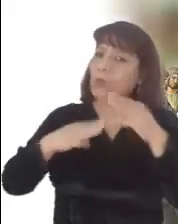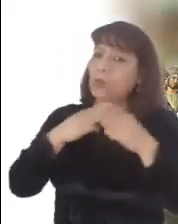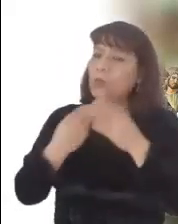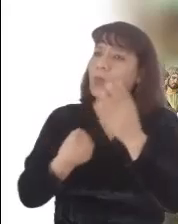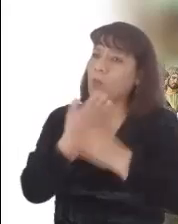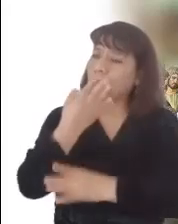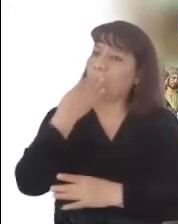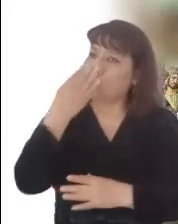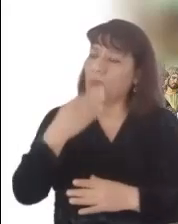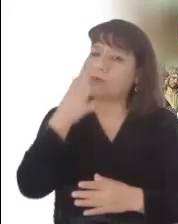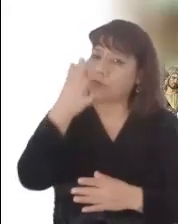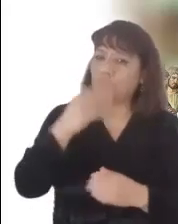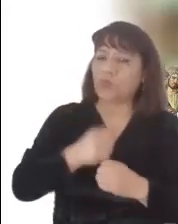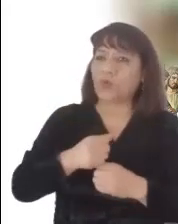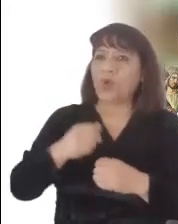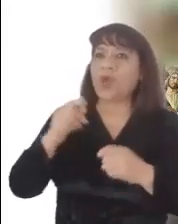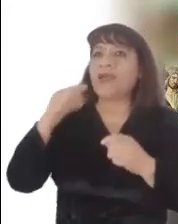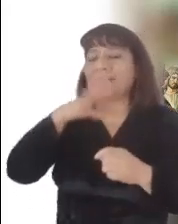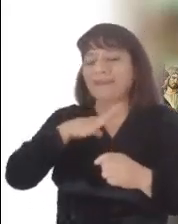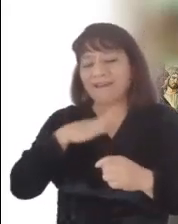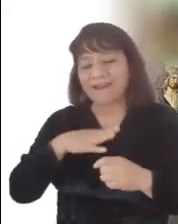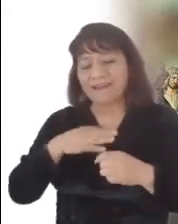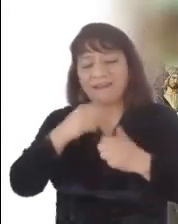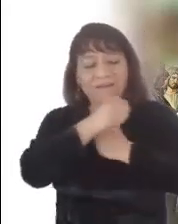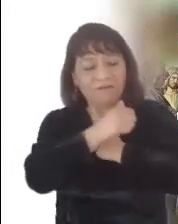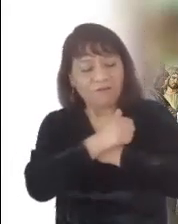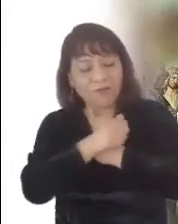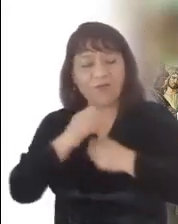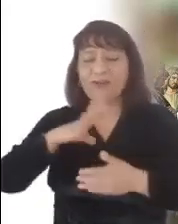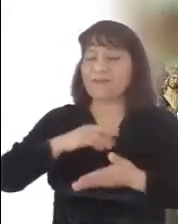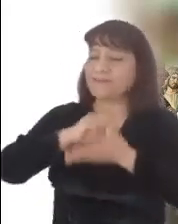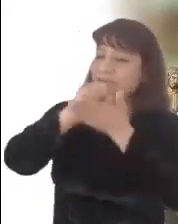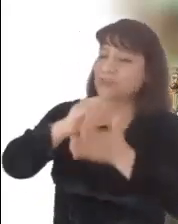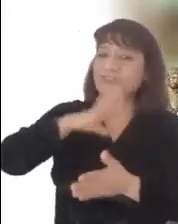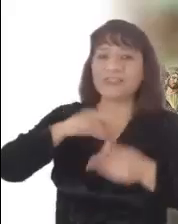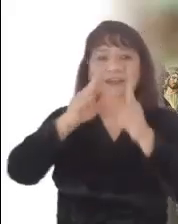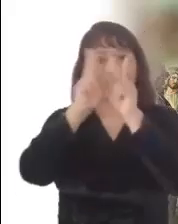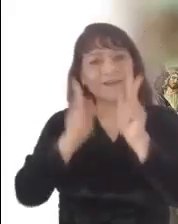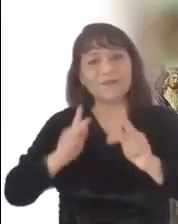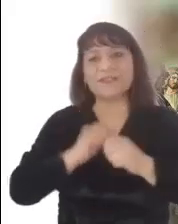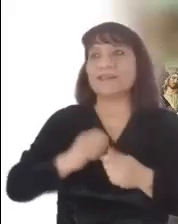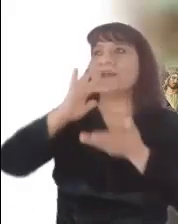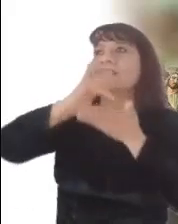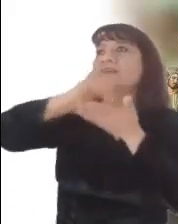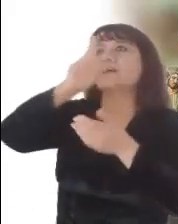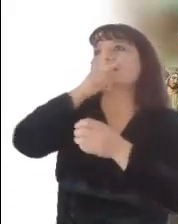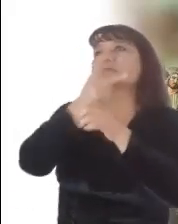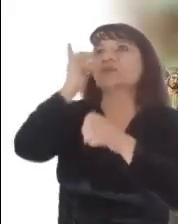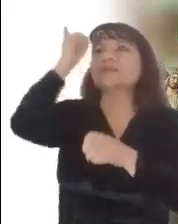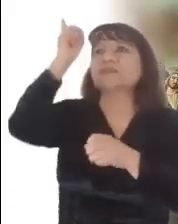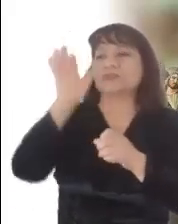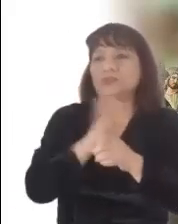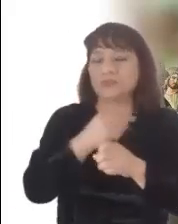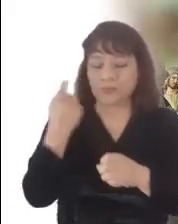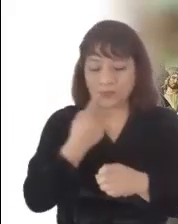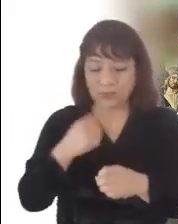donde reine el amor, el servicio y la paz. Gracias